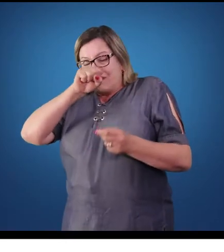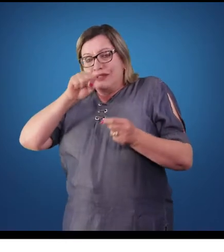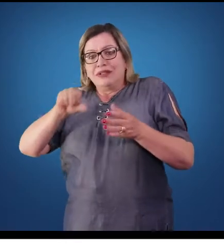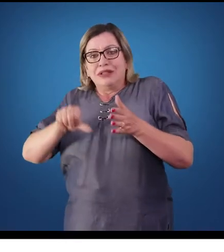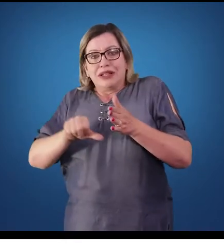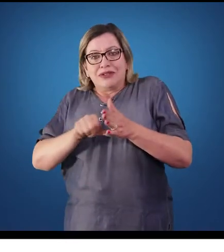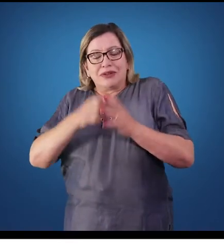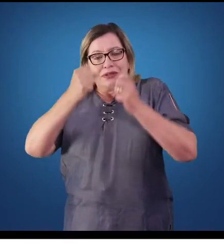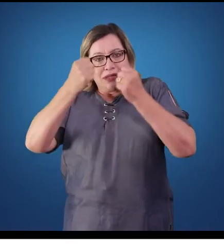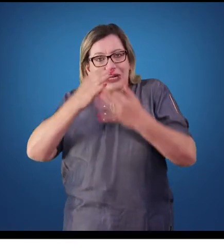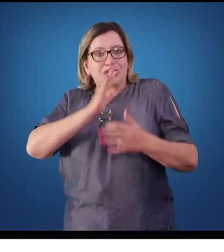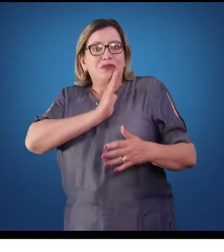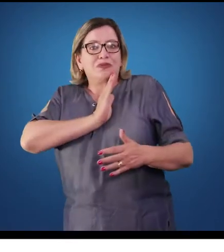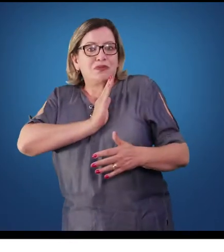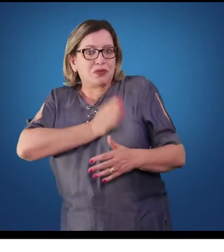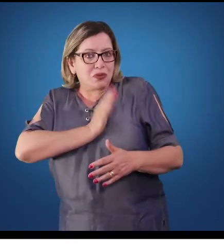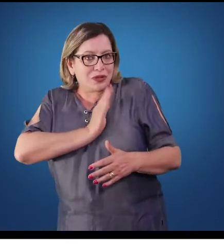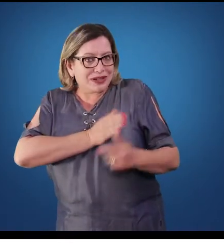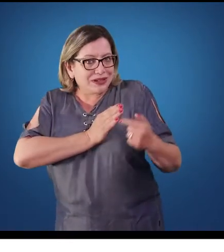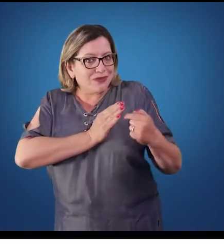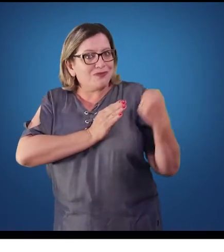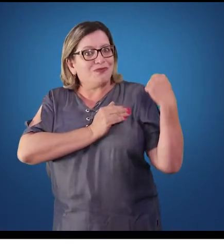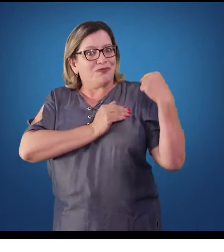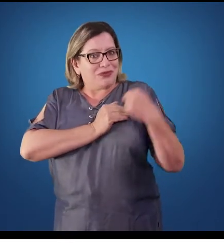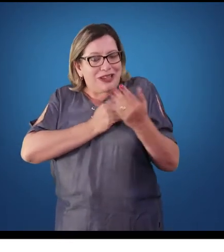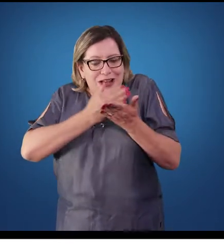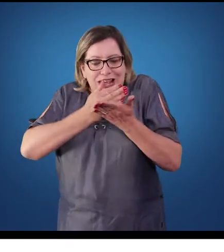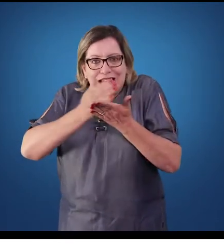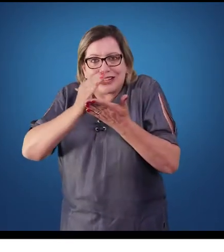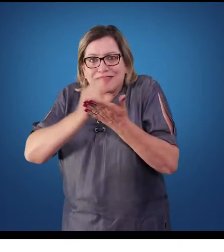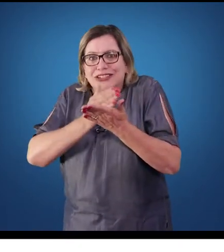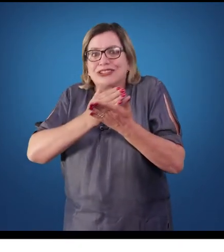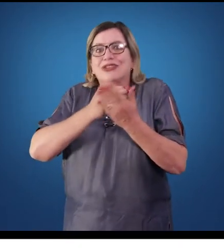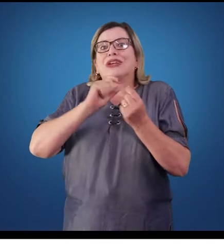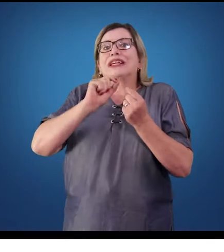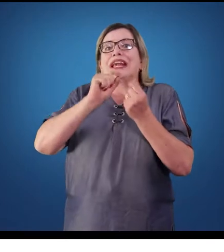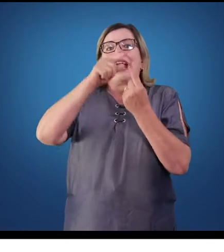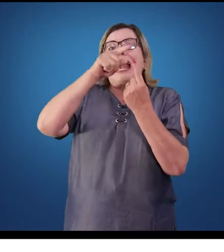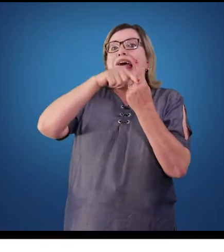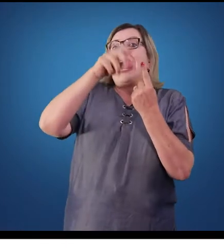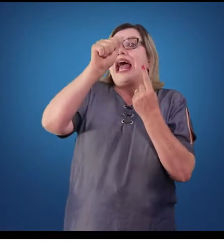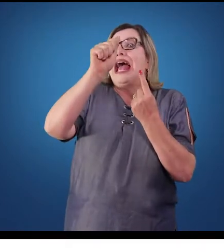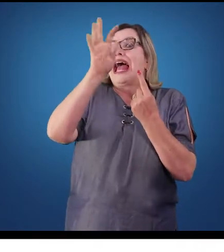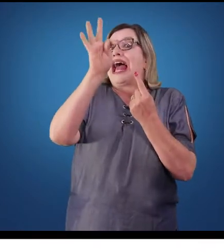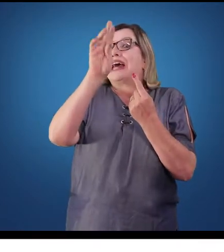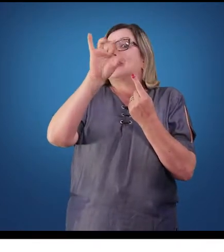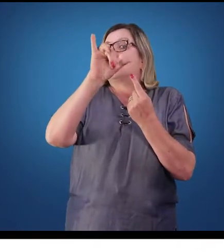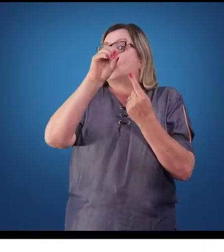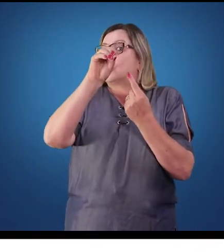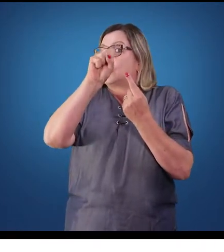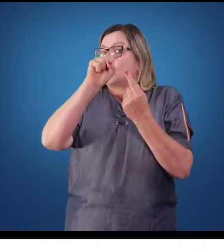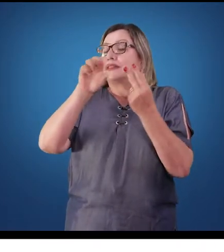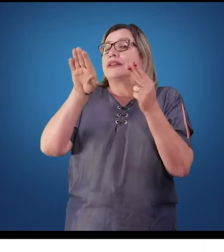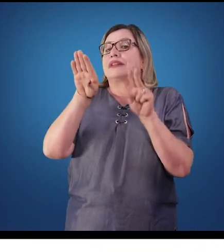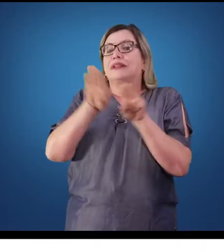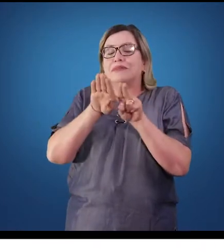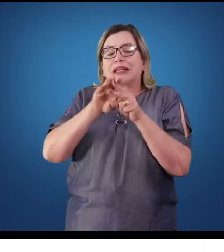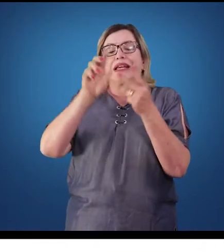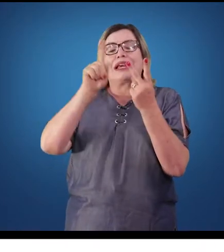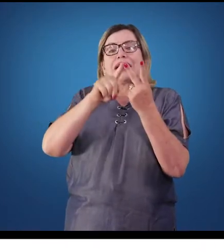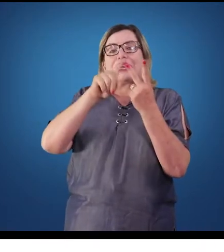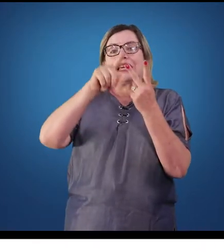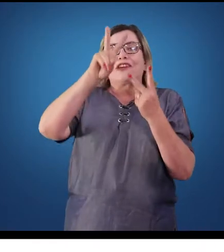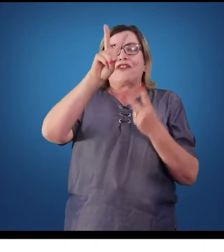então falando do coração. O coração ele é dividido em átrios e ventrículos, mas mais importante do que isso é lembrar